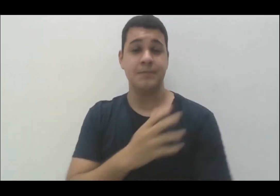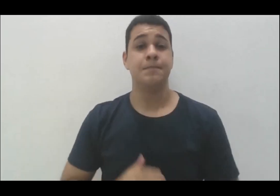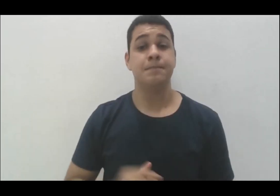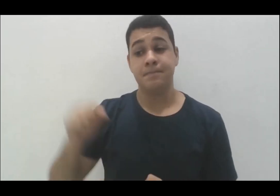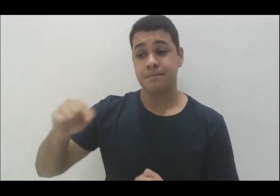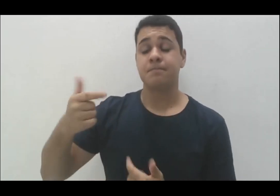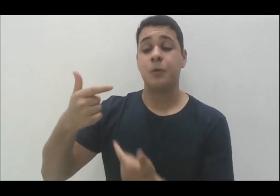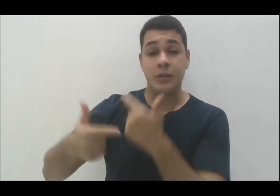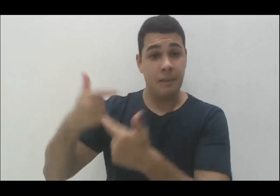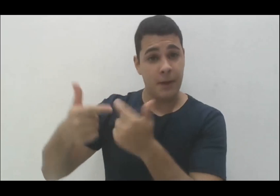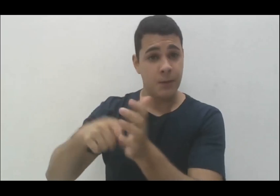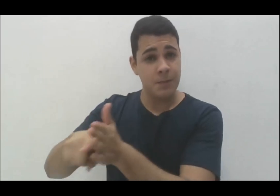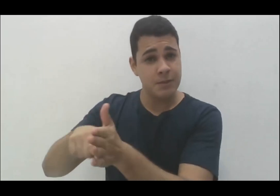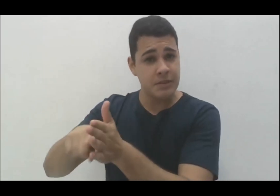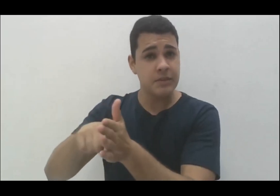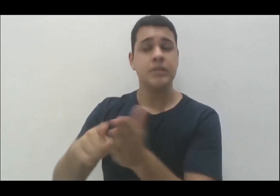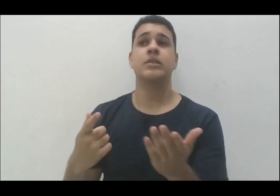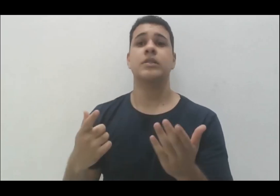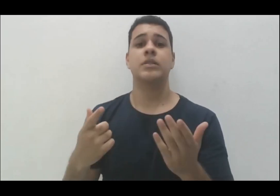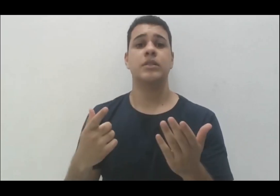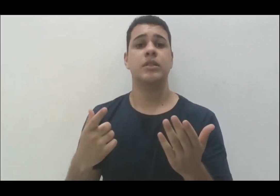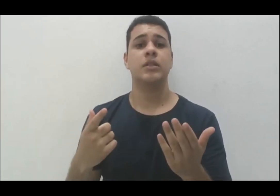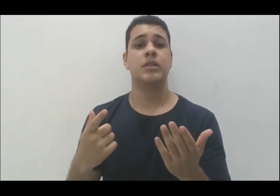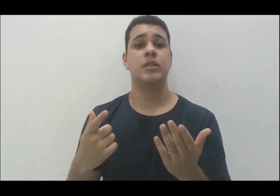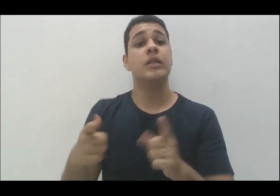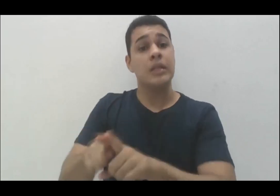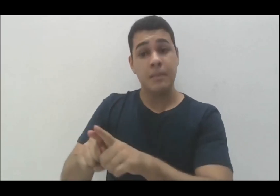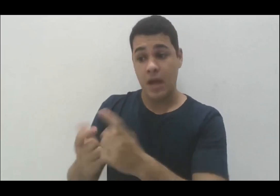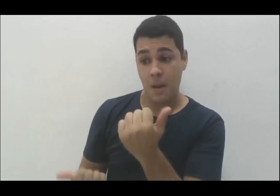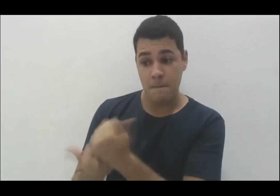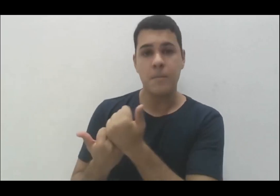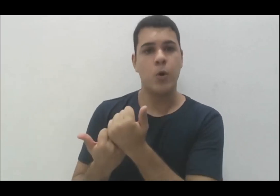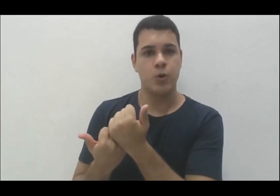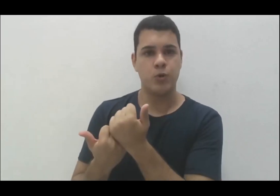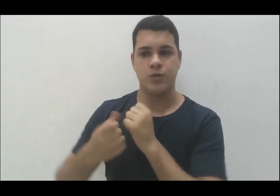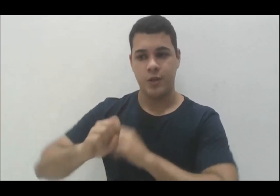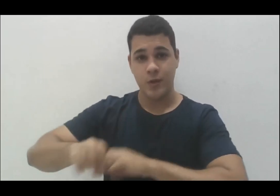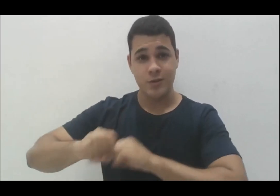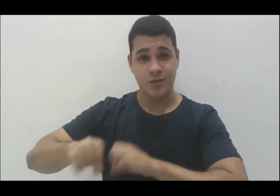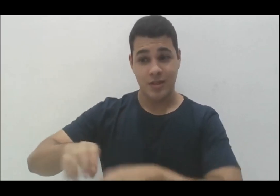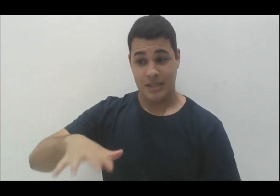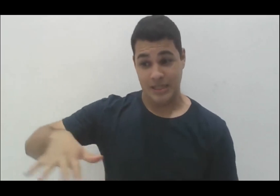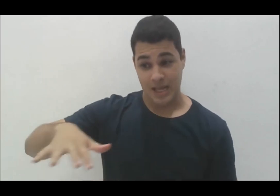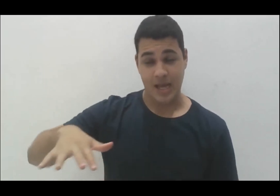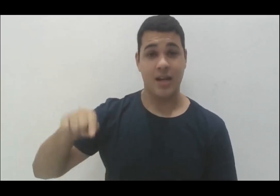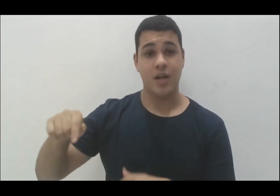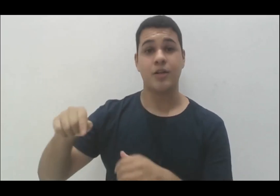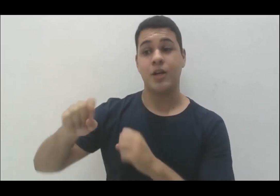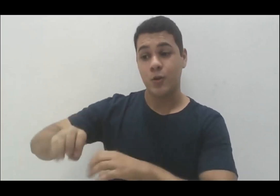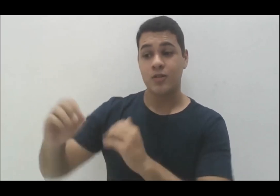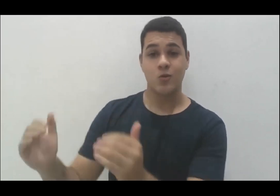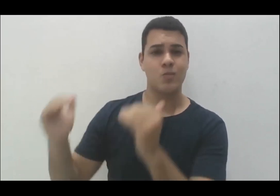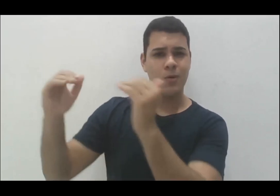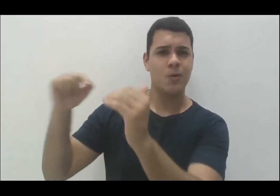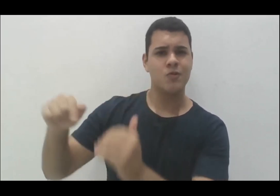pesquisa de apoio, suporte educacional na educação superior, ele é muito recente